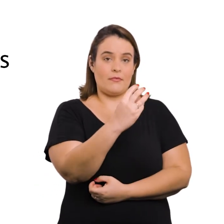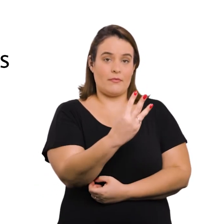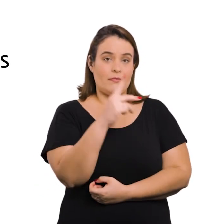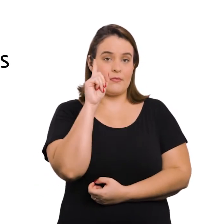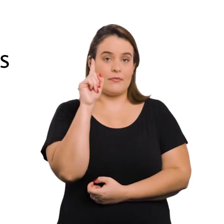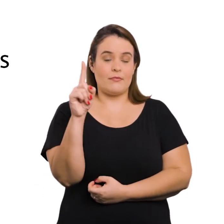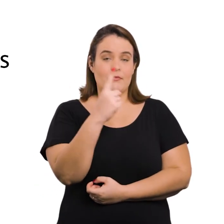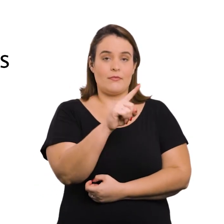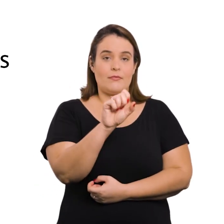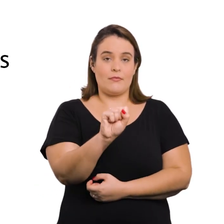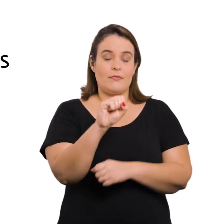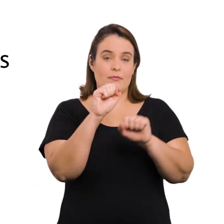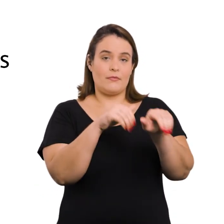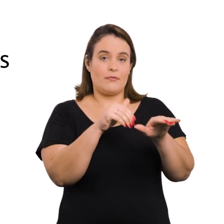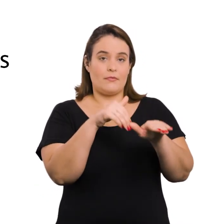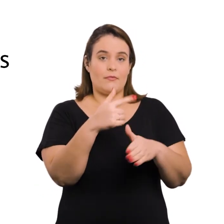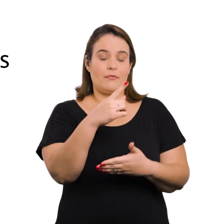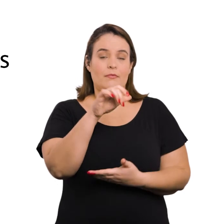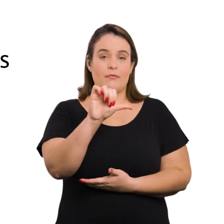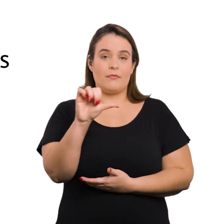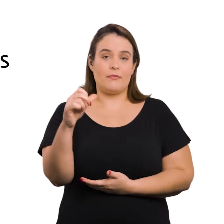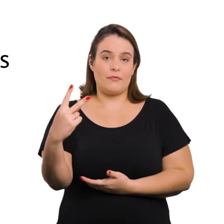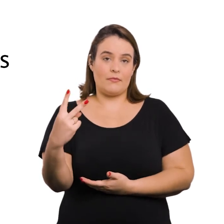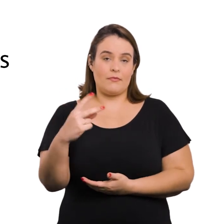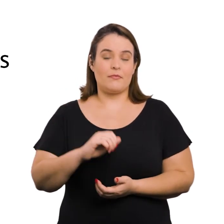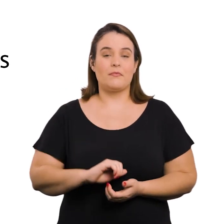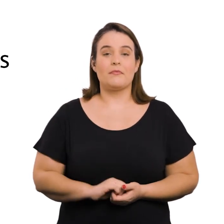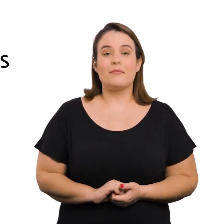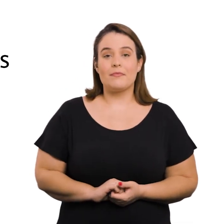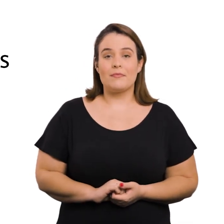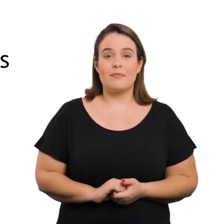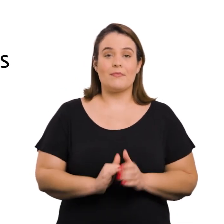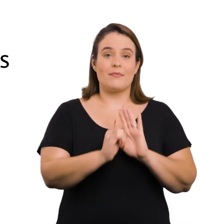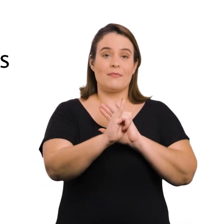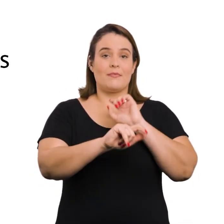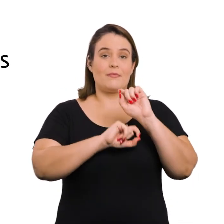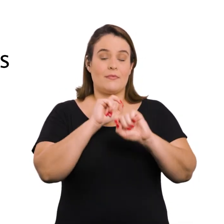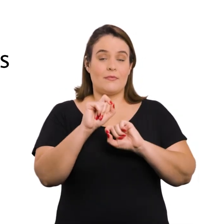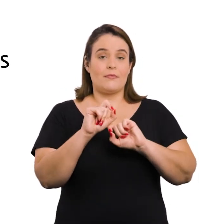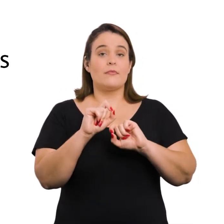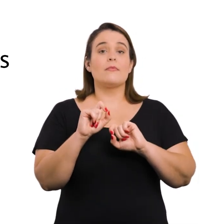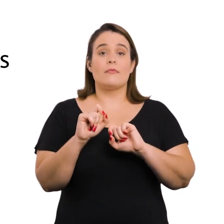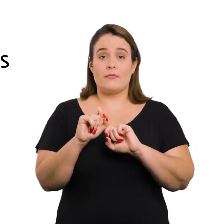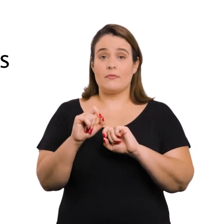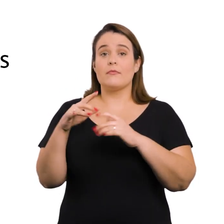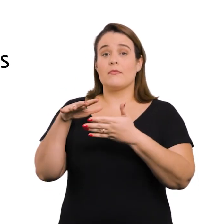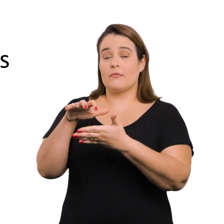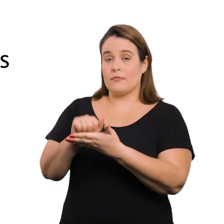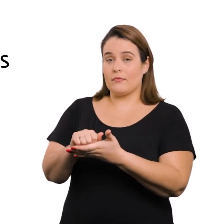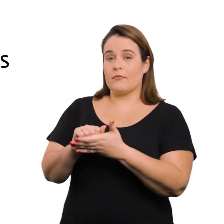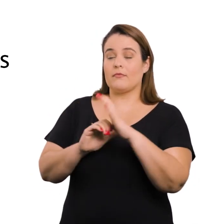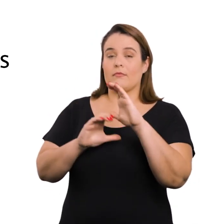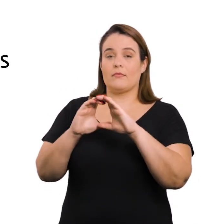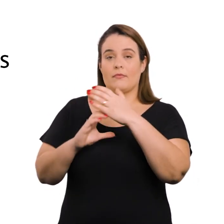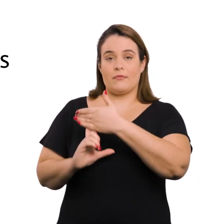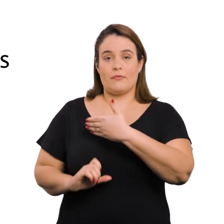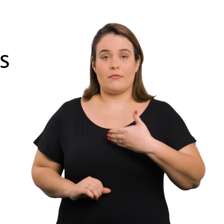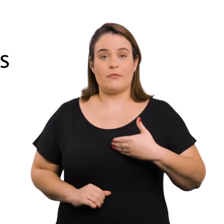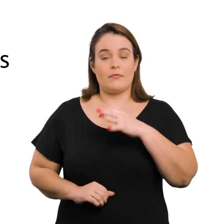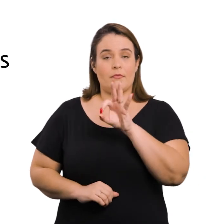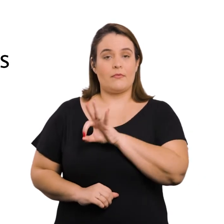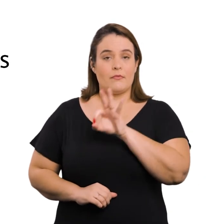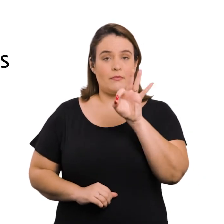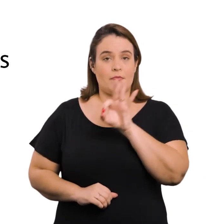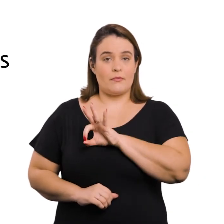683, de 18 de setembro de 1992. Dispõe sobre reserva nos concursos públicos